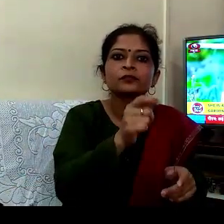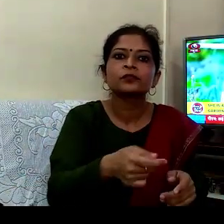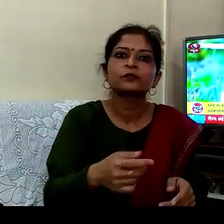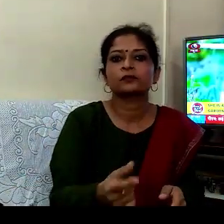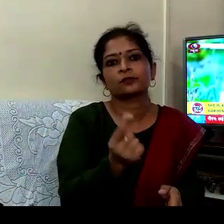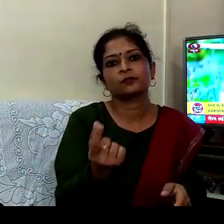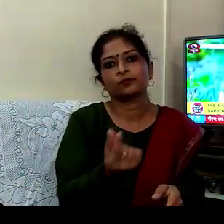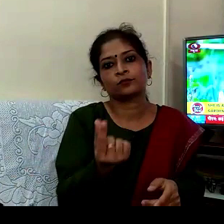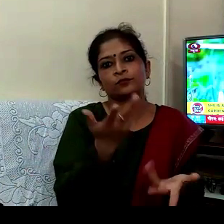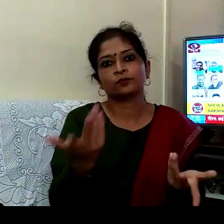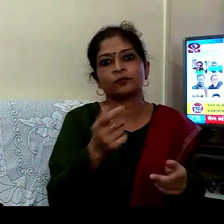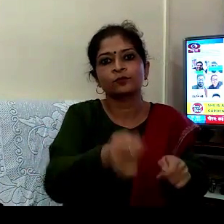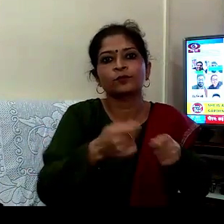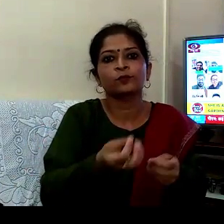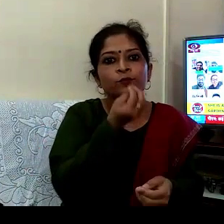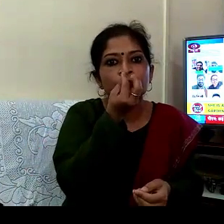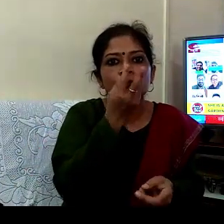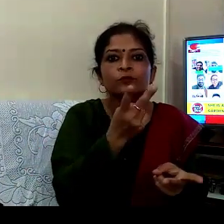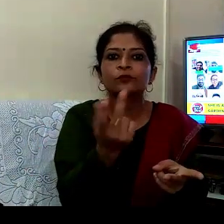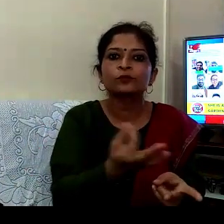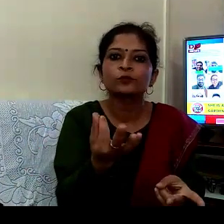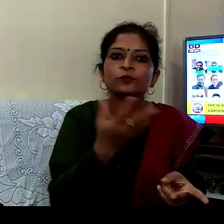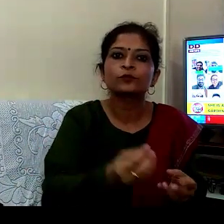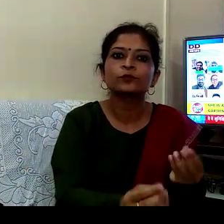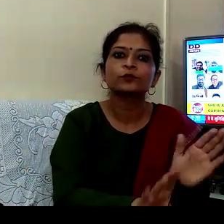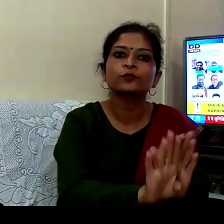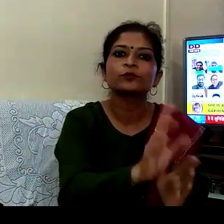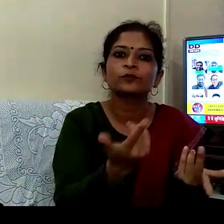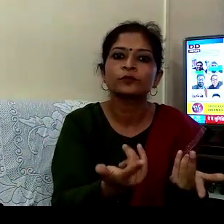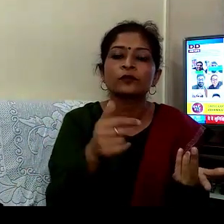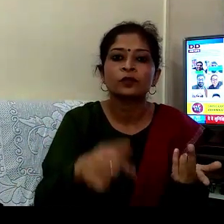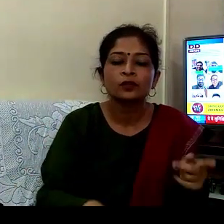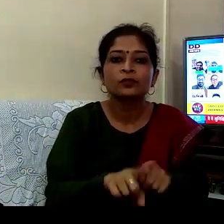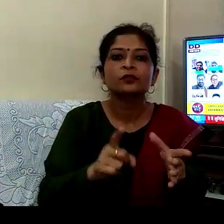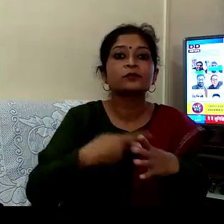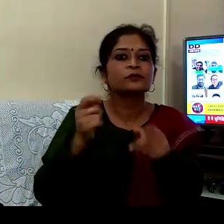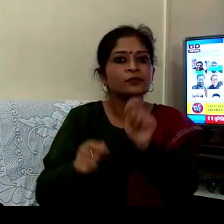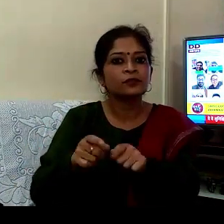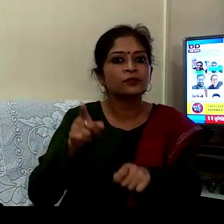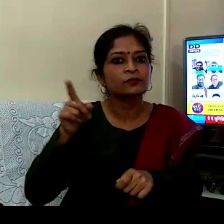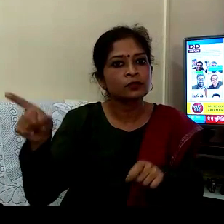وہ ہی رائی پور کے پرکشت گرو گام کے آری من اور جار خن کے سورج